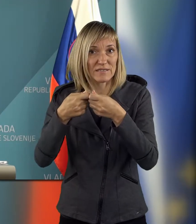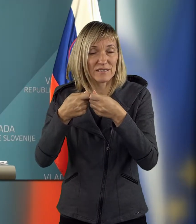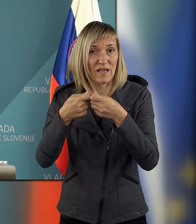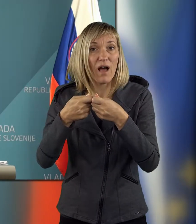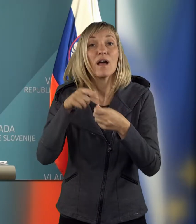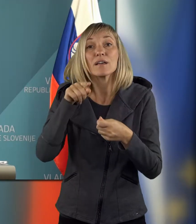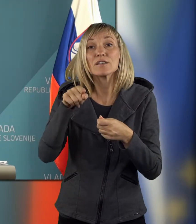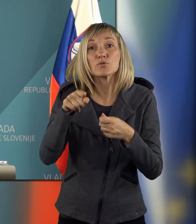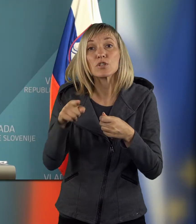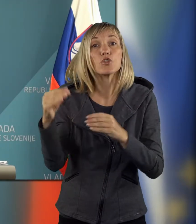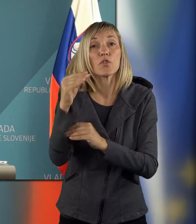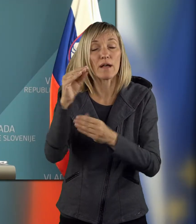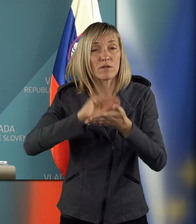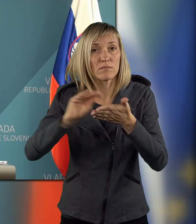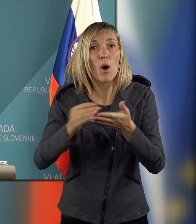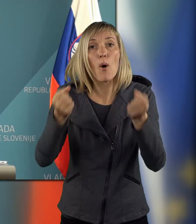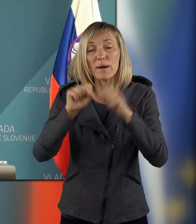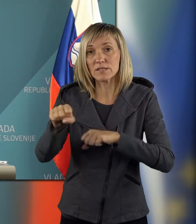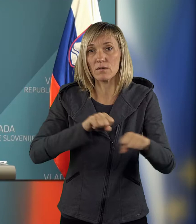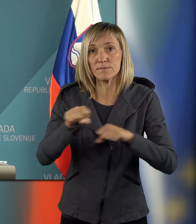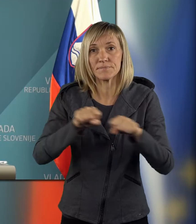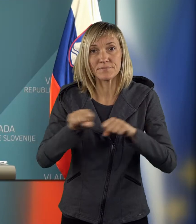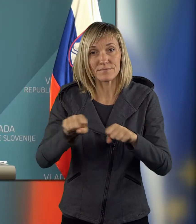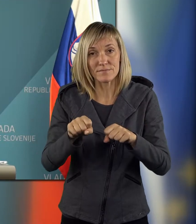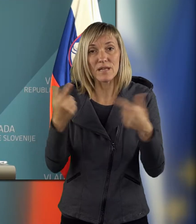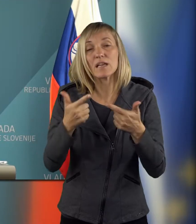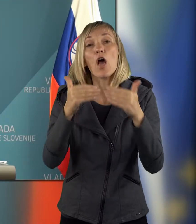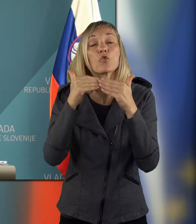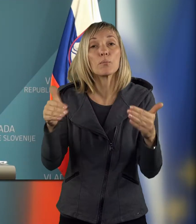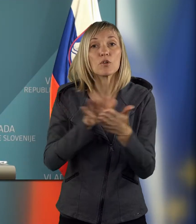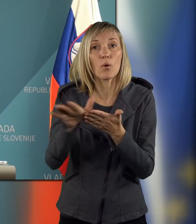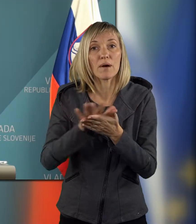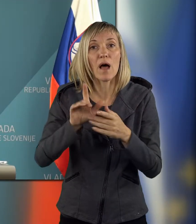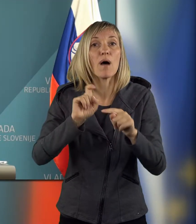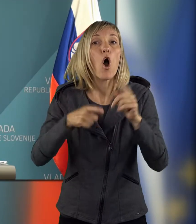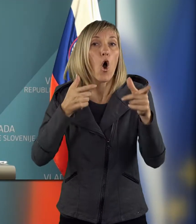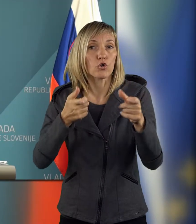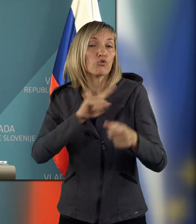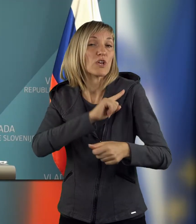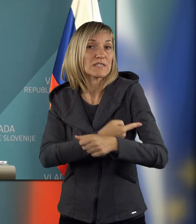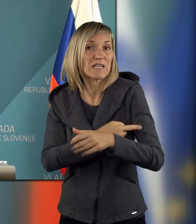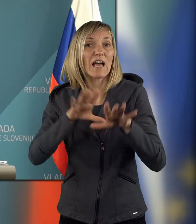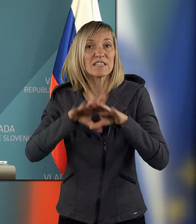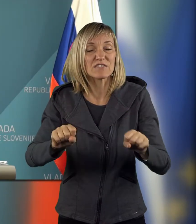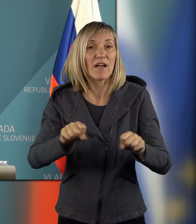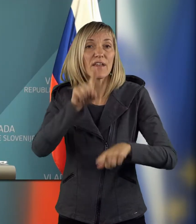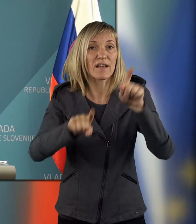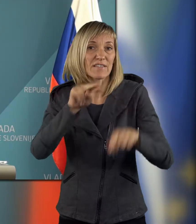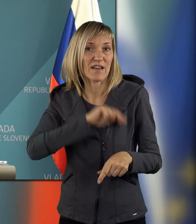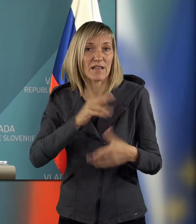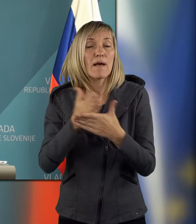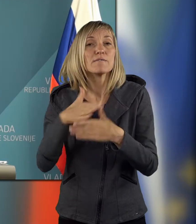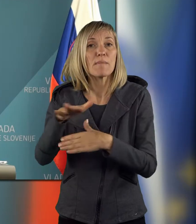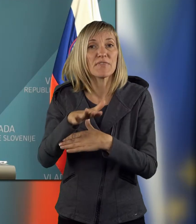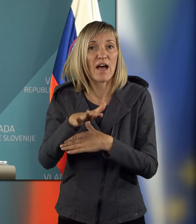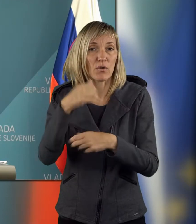in pri tem je dopolnjeno tudi povblastilo vlade, ki lahko omeji uporabo orožja oziroma sile in izvajanje nekaterih nalog v